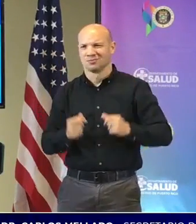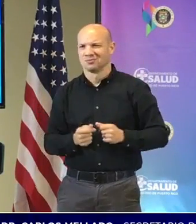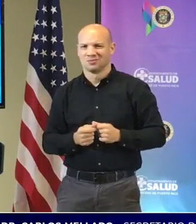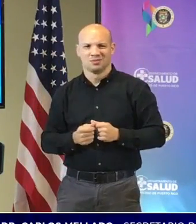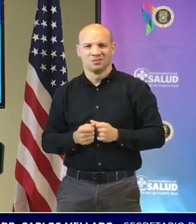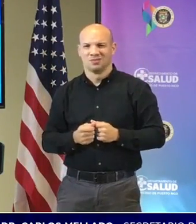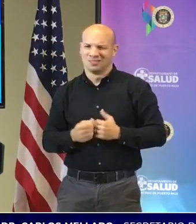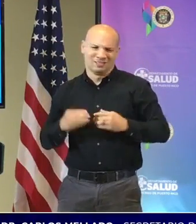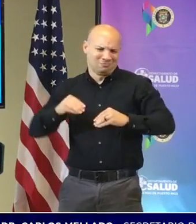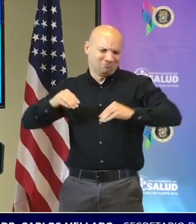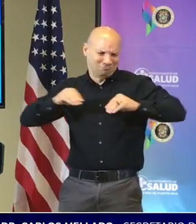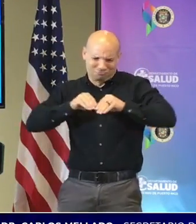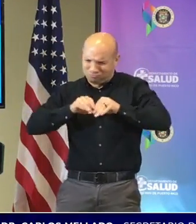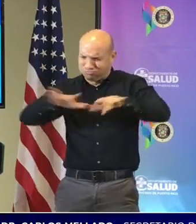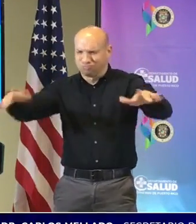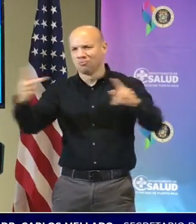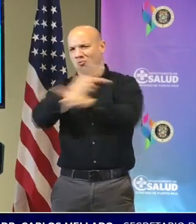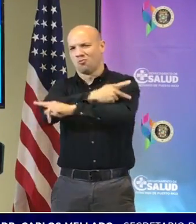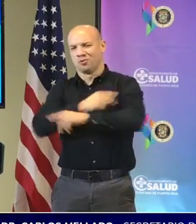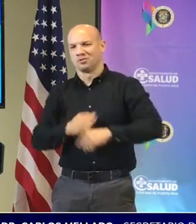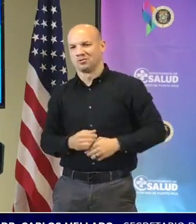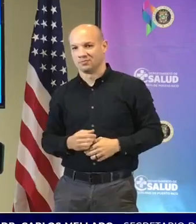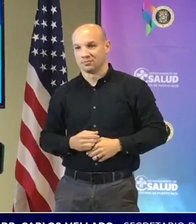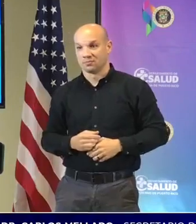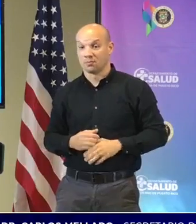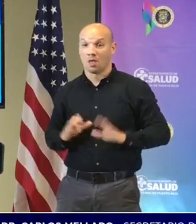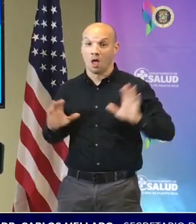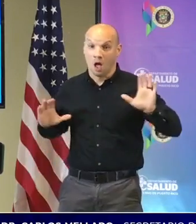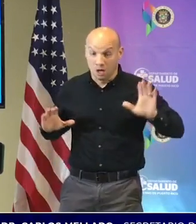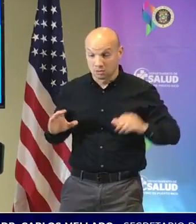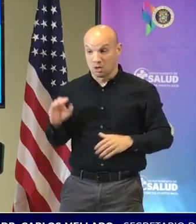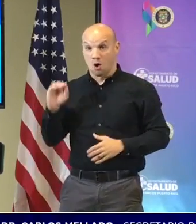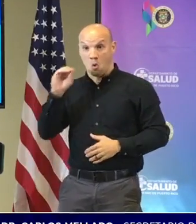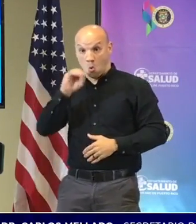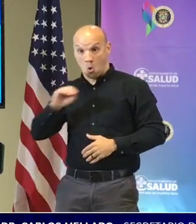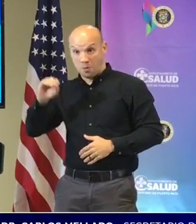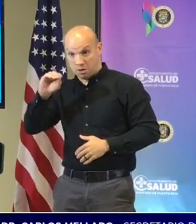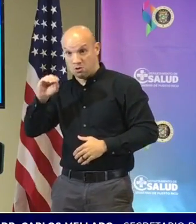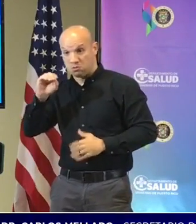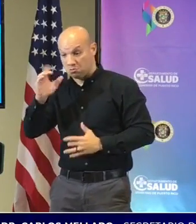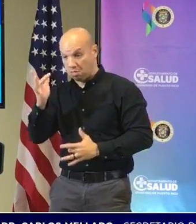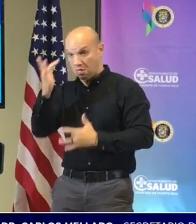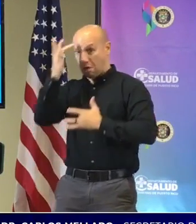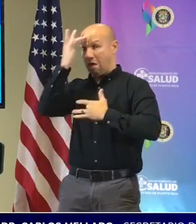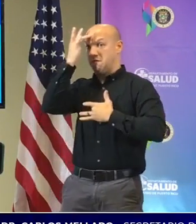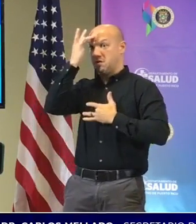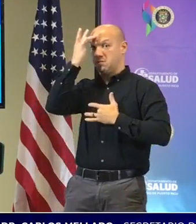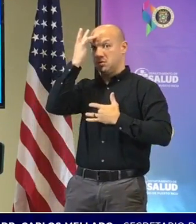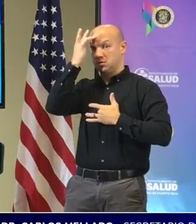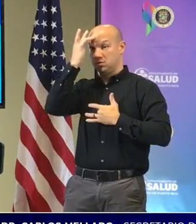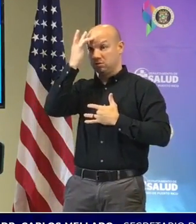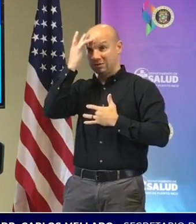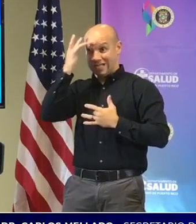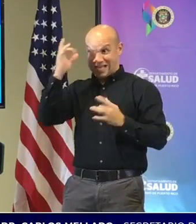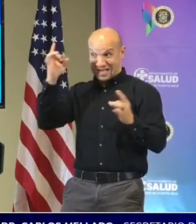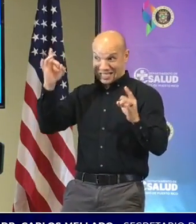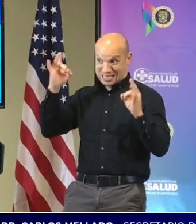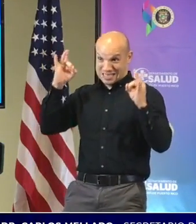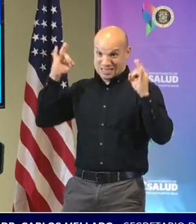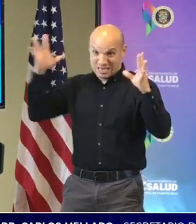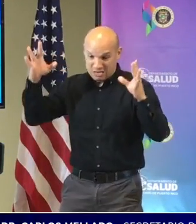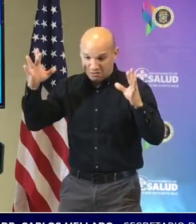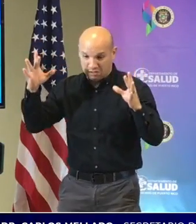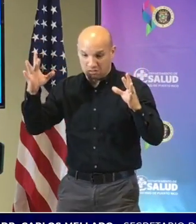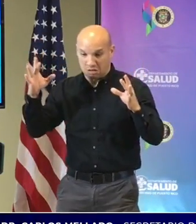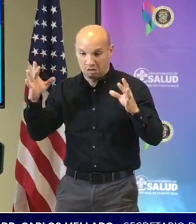contagiosa la severidad de la variante todavía no la hemos podido establecer si cuán severo es y si